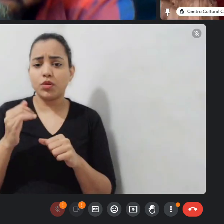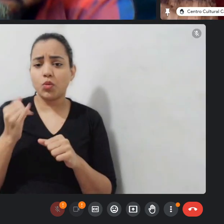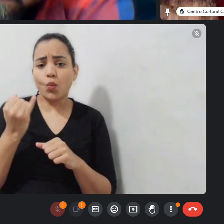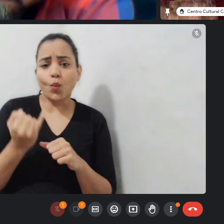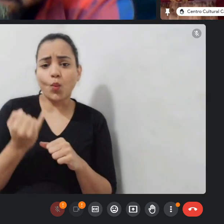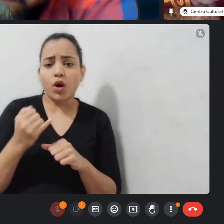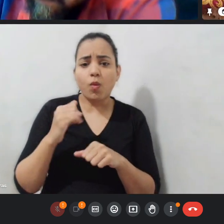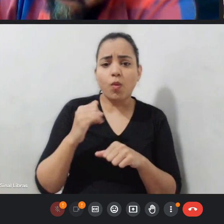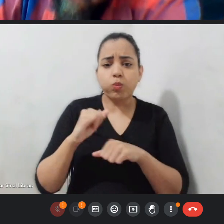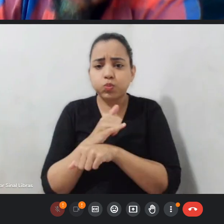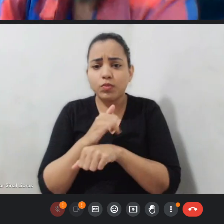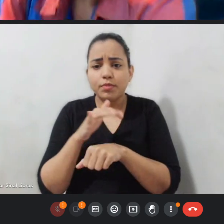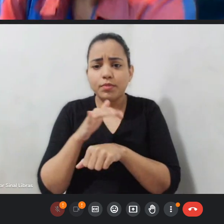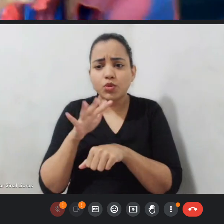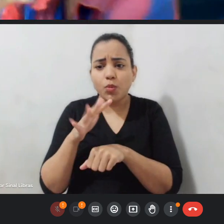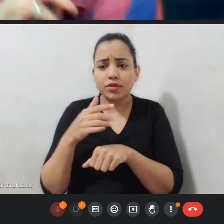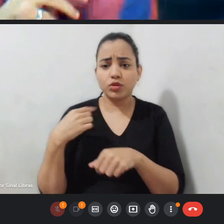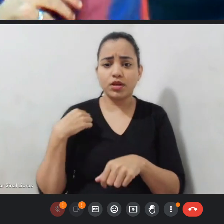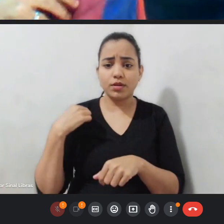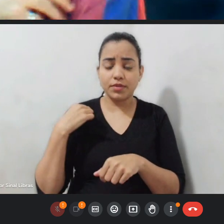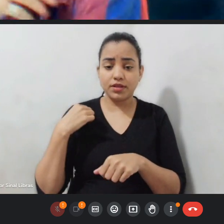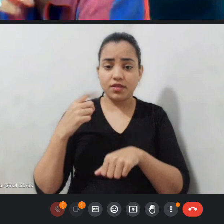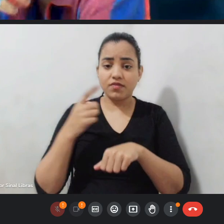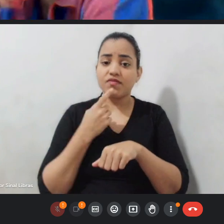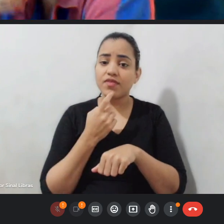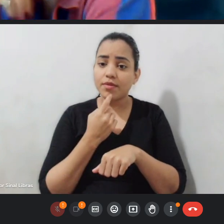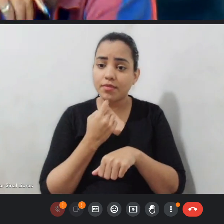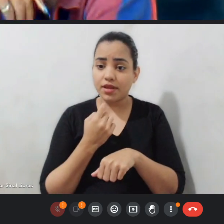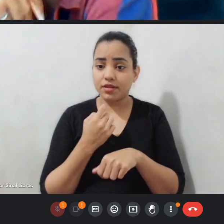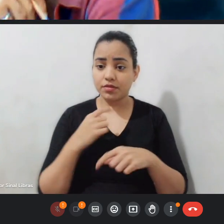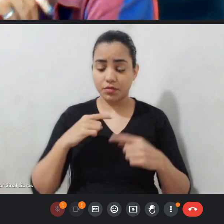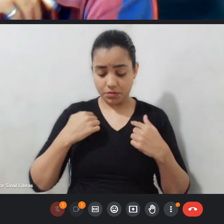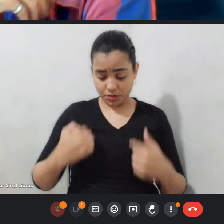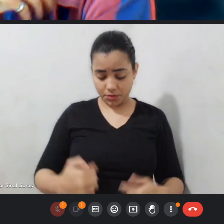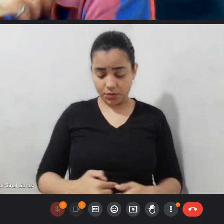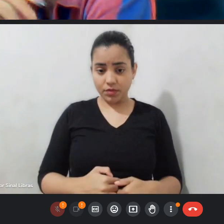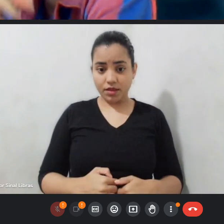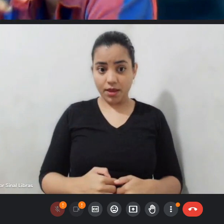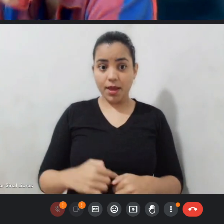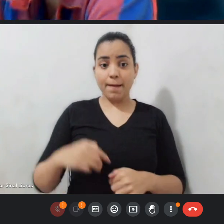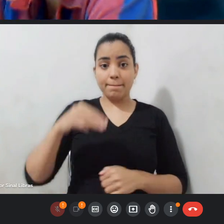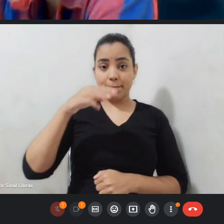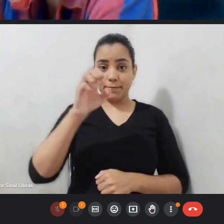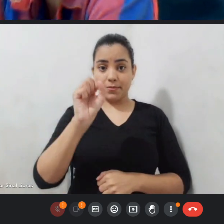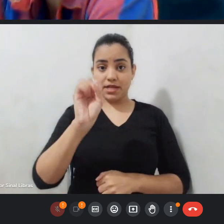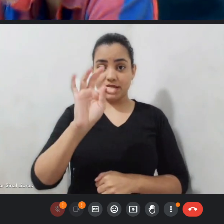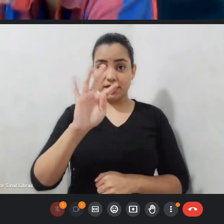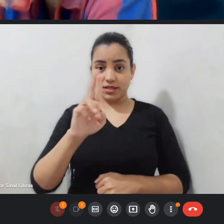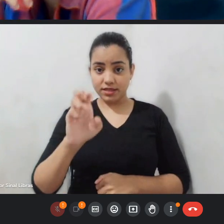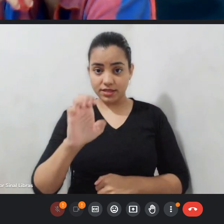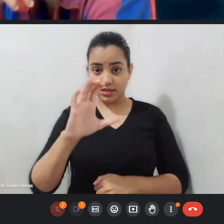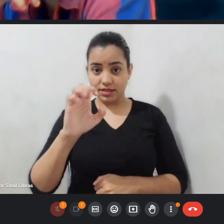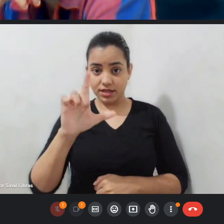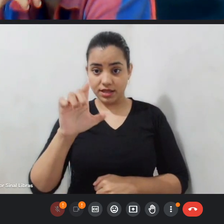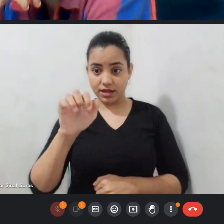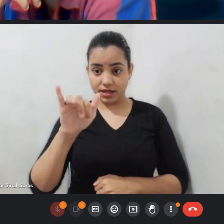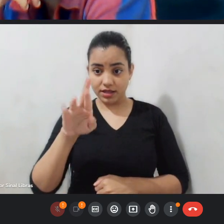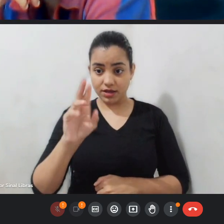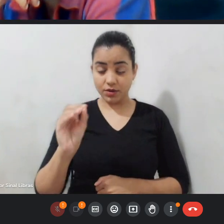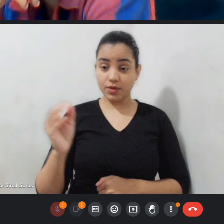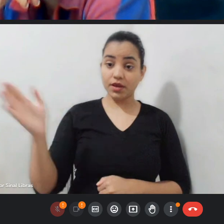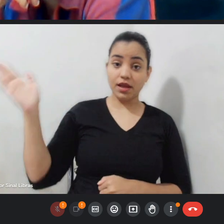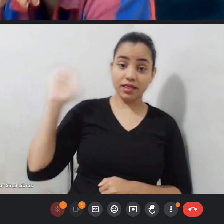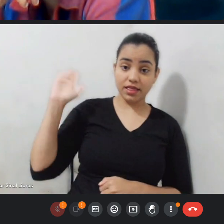mestre celeiro lá do Cariri que é da cultura popular o fundo é a parede amarela